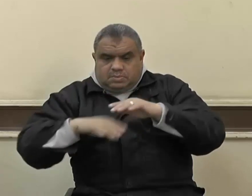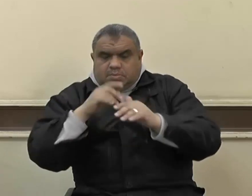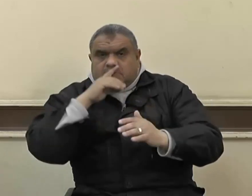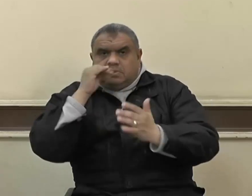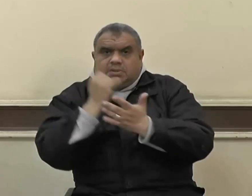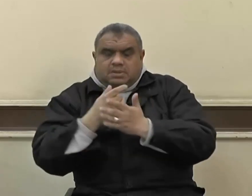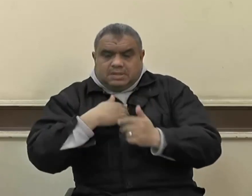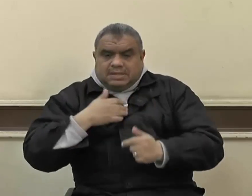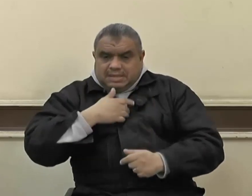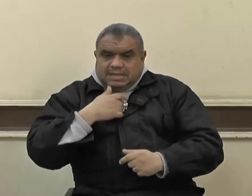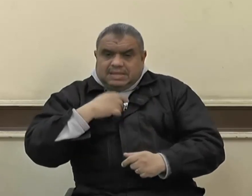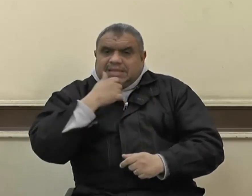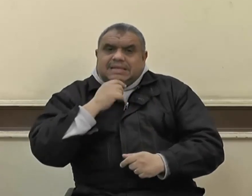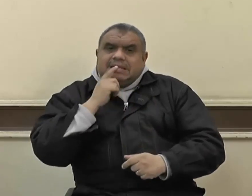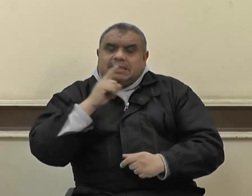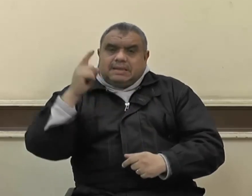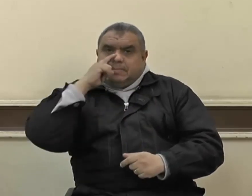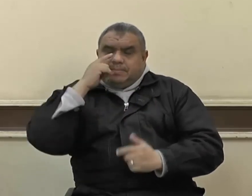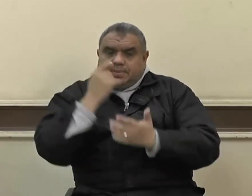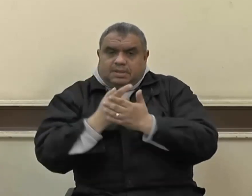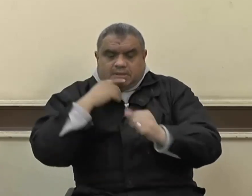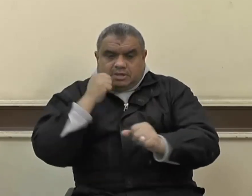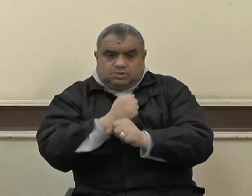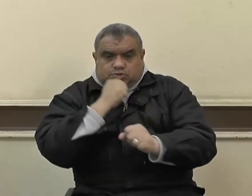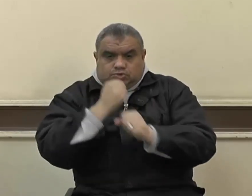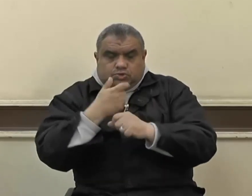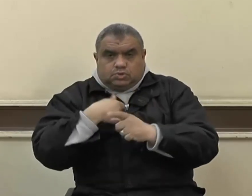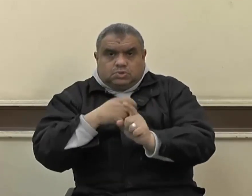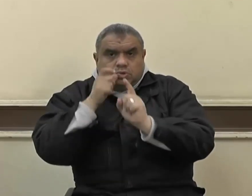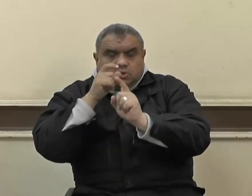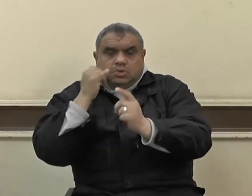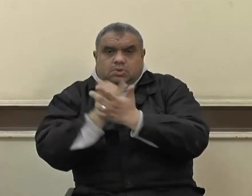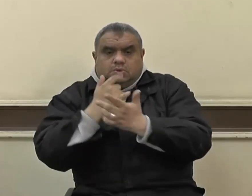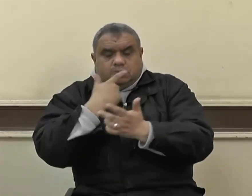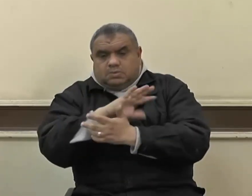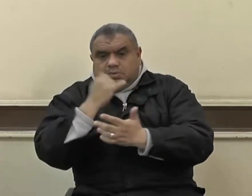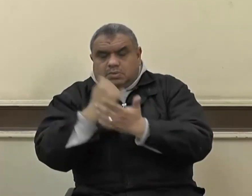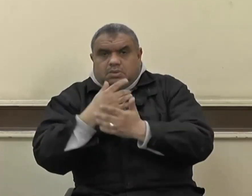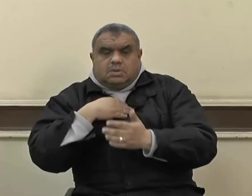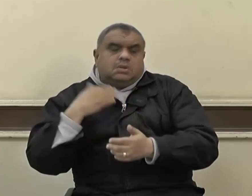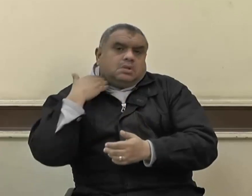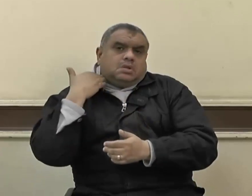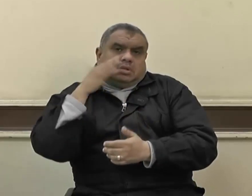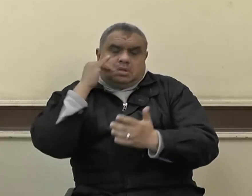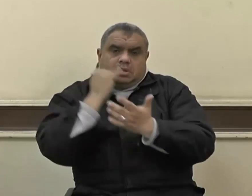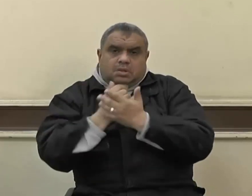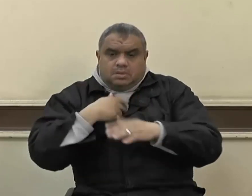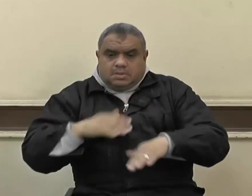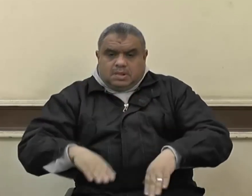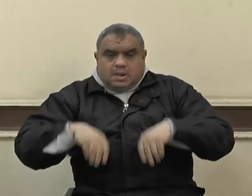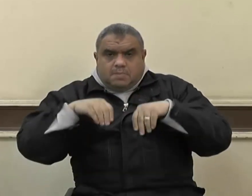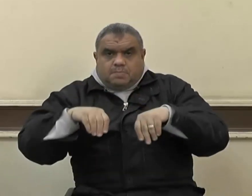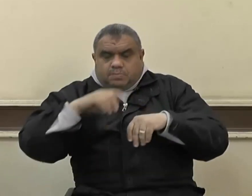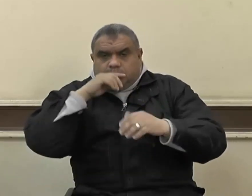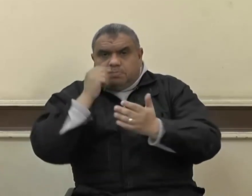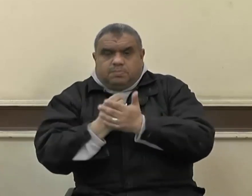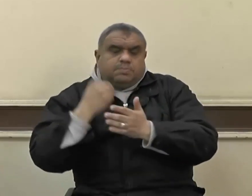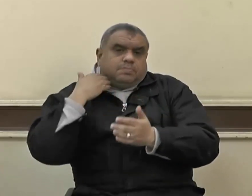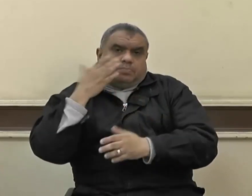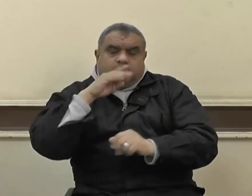شهيد فالشهادة لا تقتصر على شكل واحد وإنما ألوانها متعددة